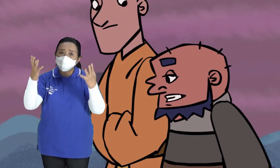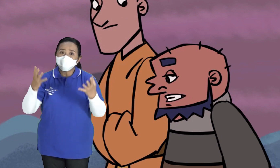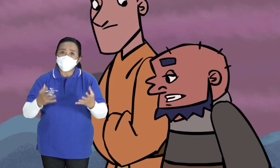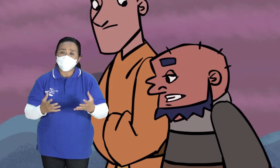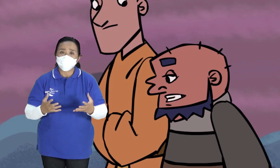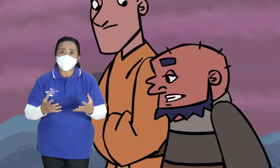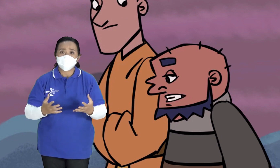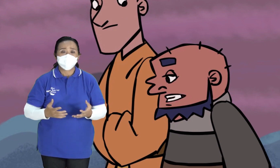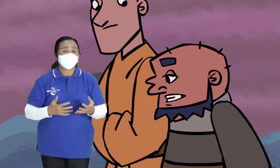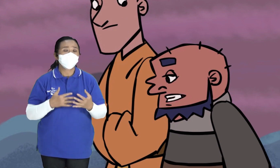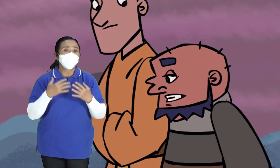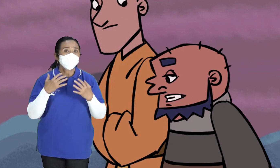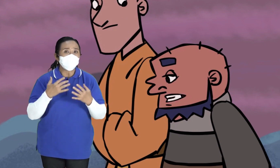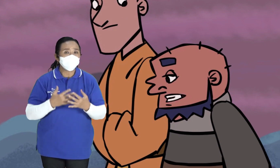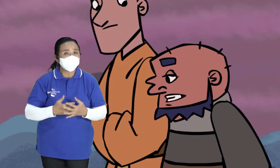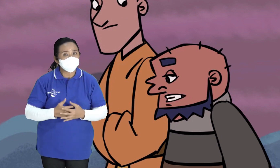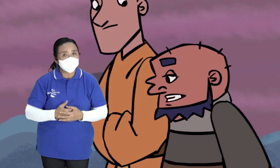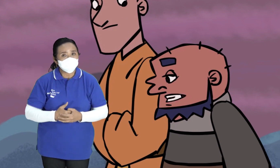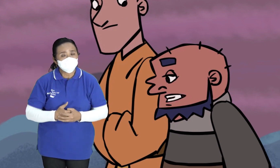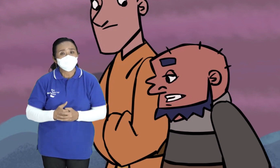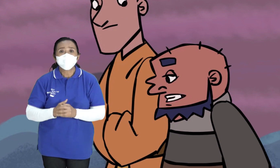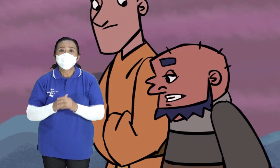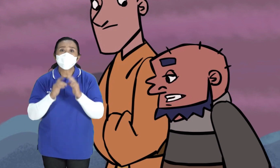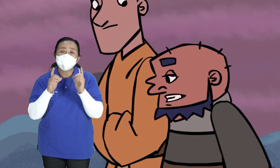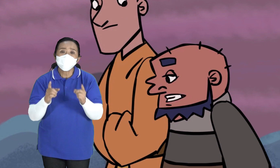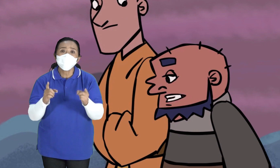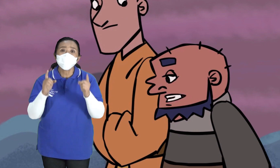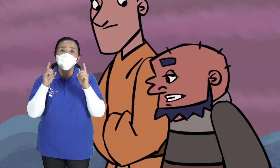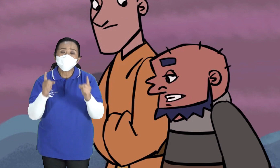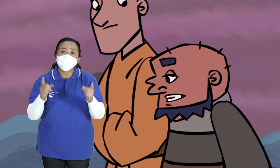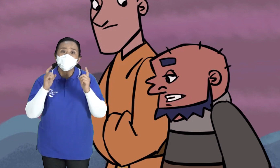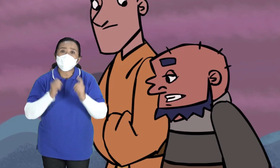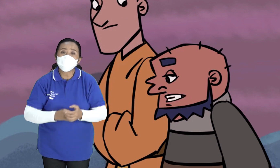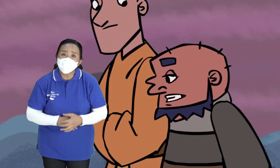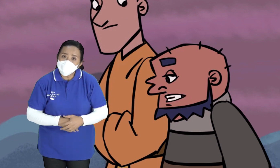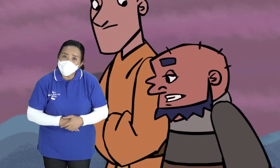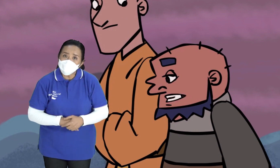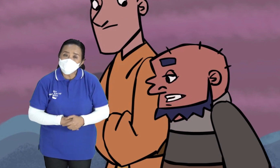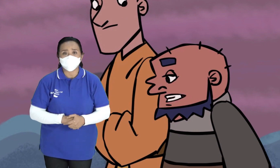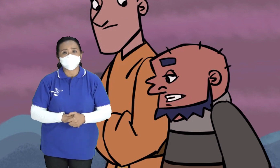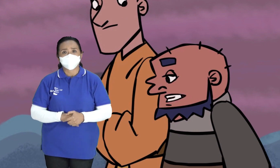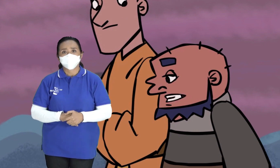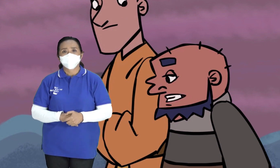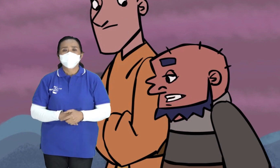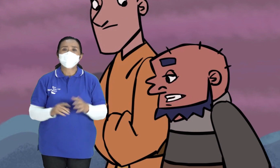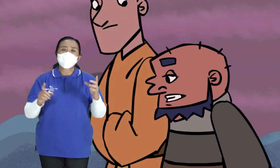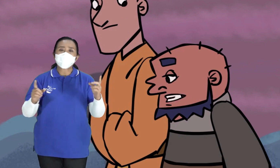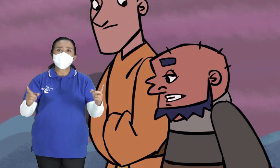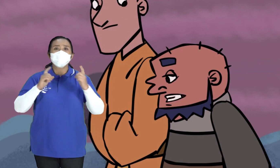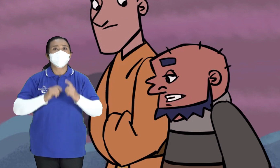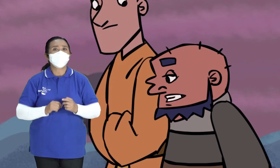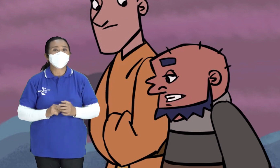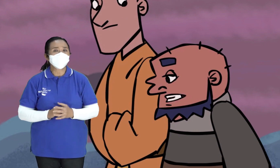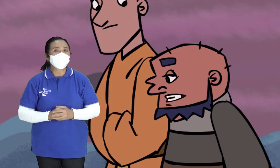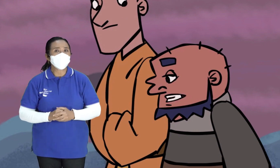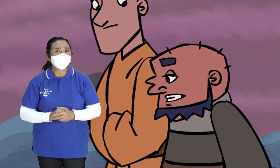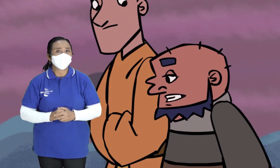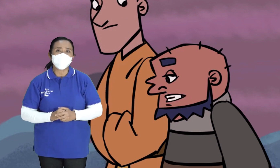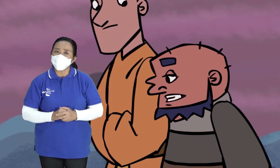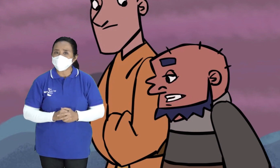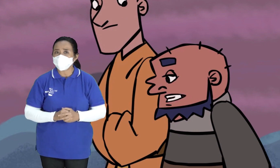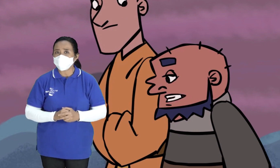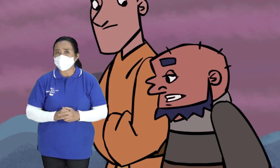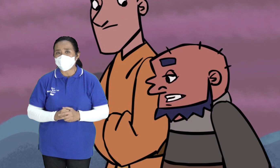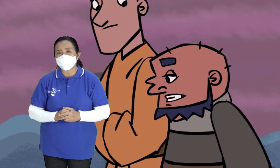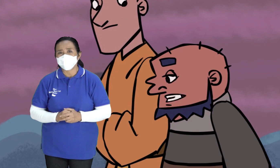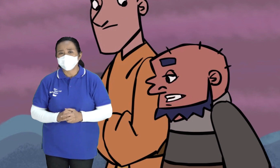lagi Mau pergi Sebelum aku pergi Kamu mau minta apa Anak-anak Pernah ditanya